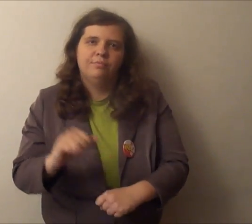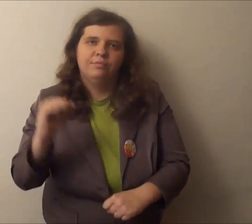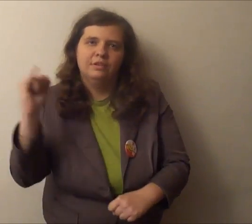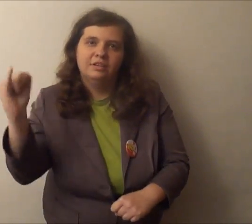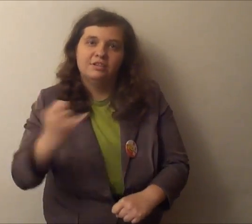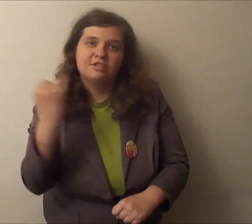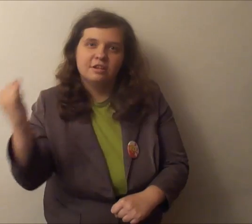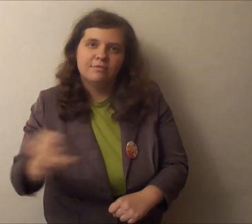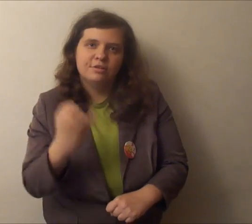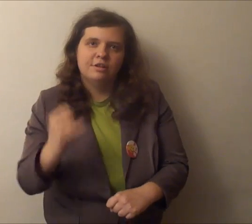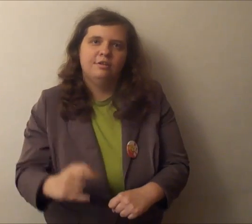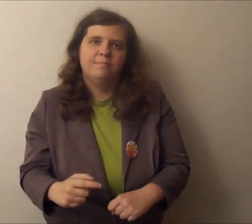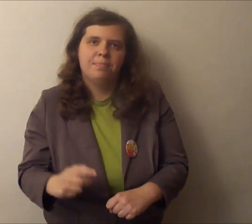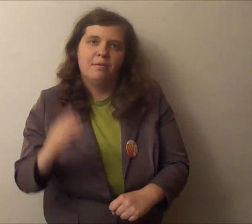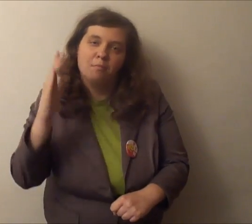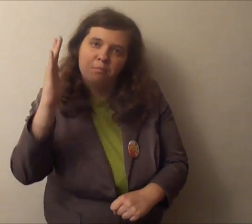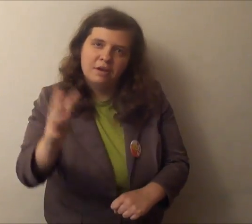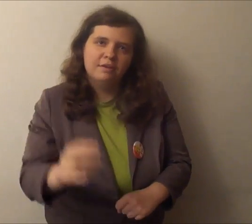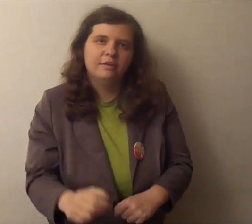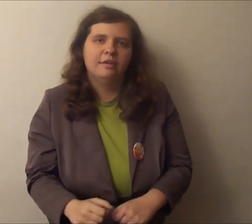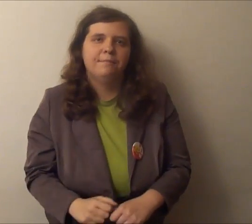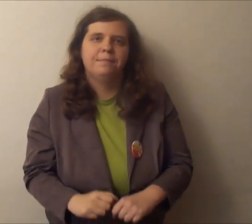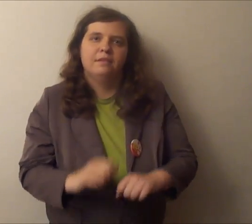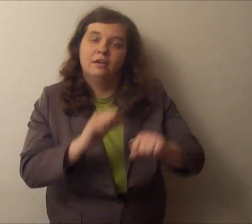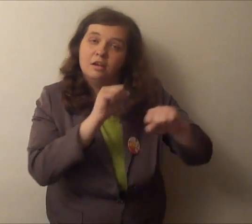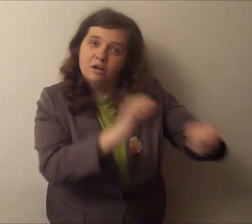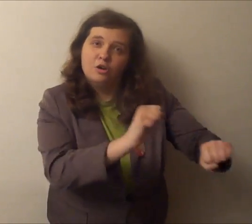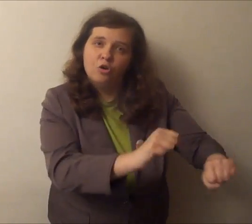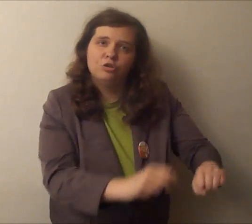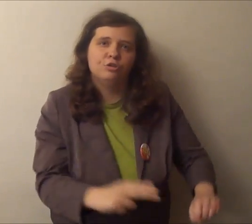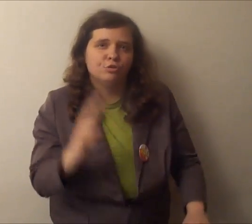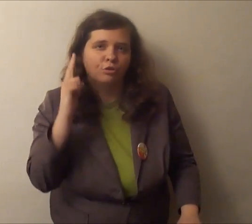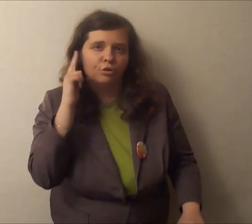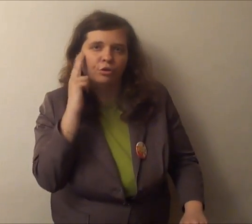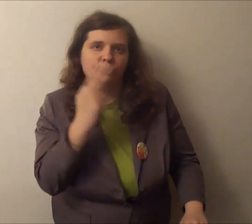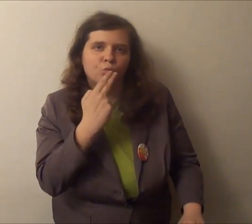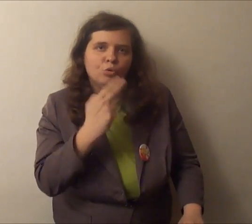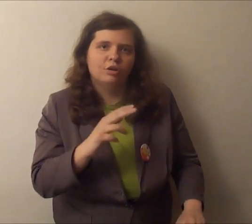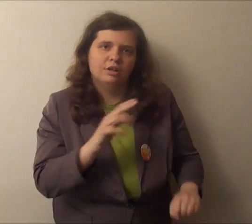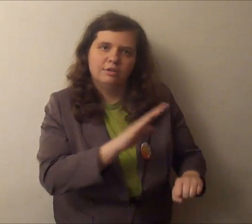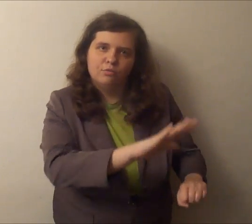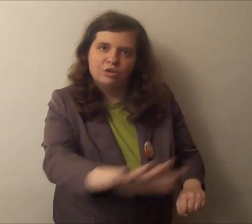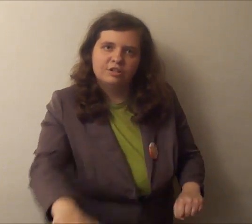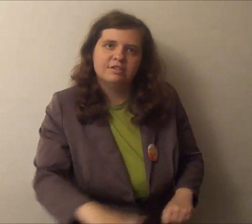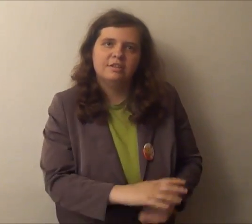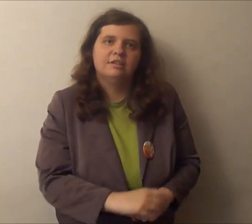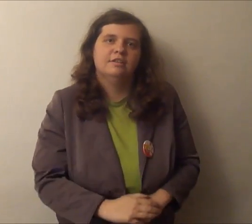zawsze, że będę rolić głuchych, żeby snachić.